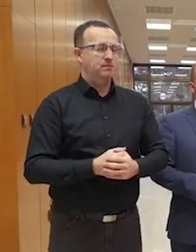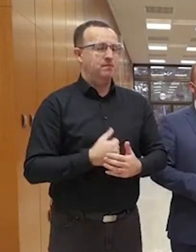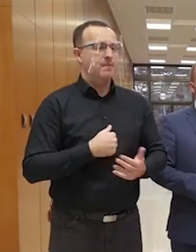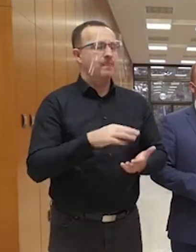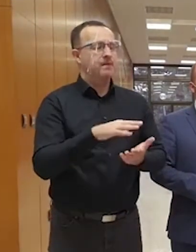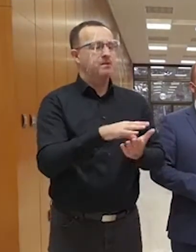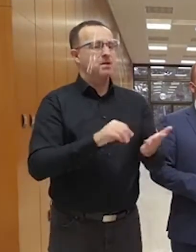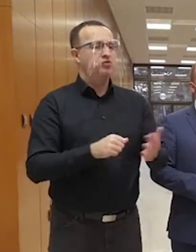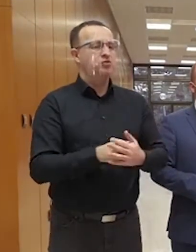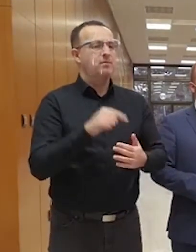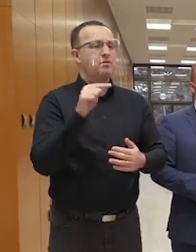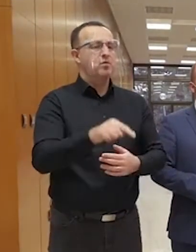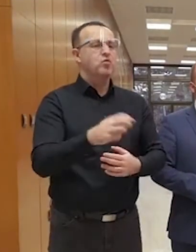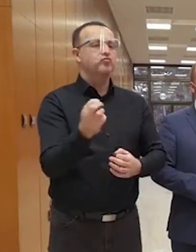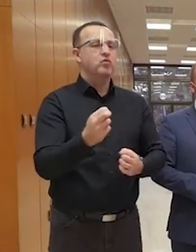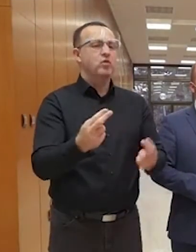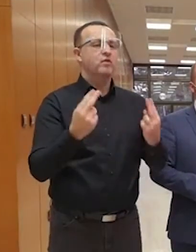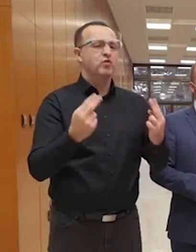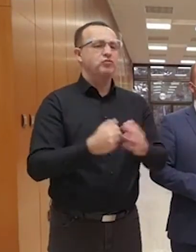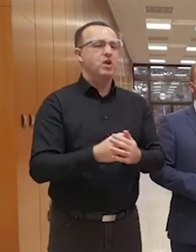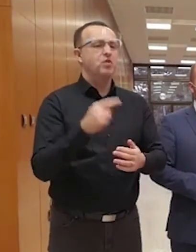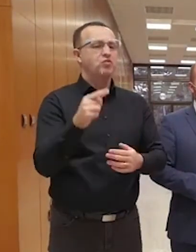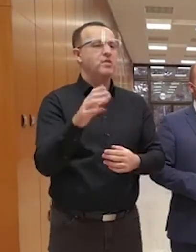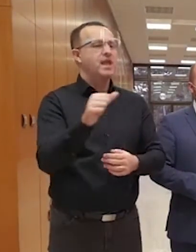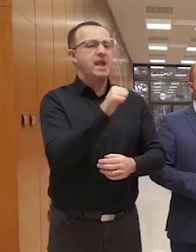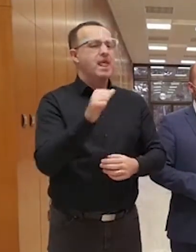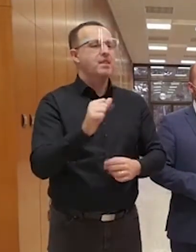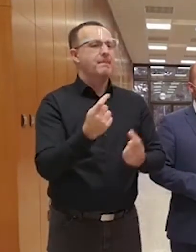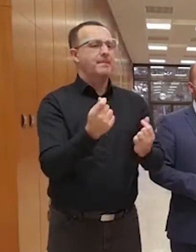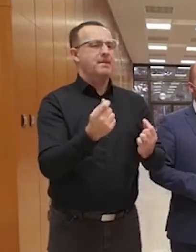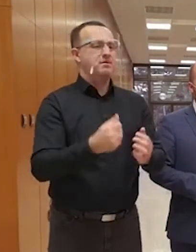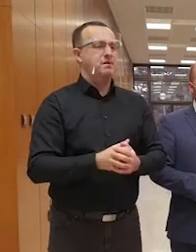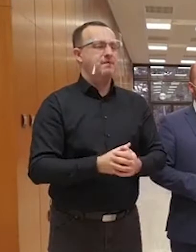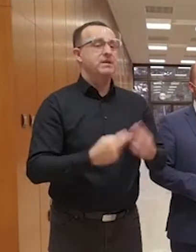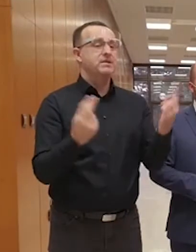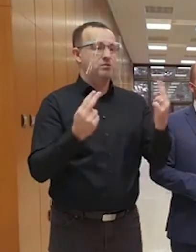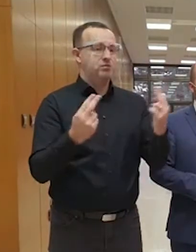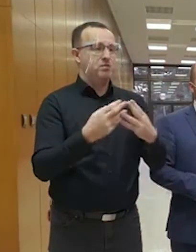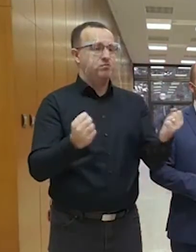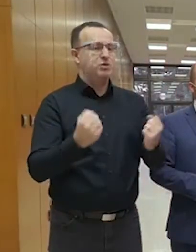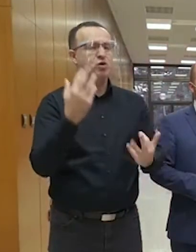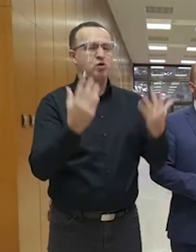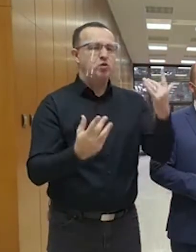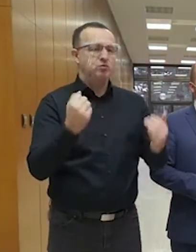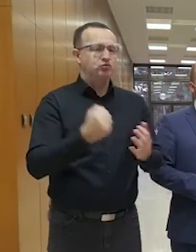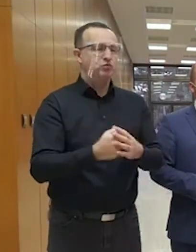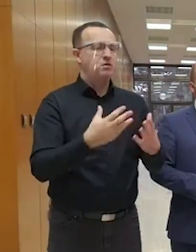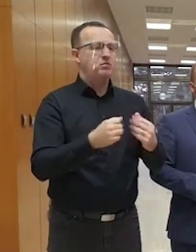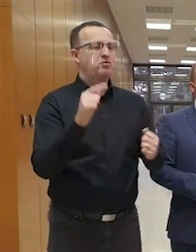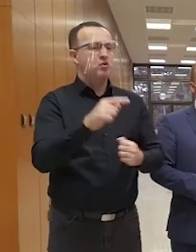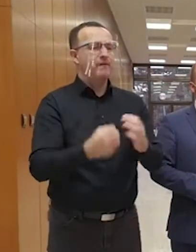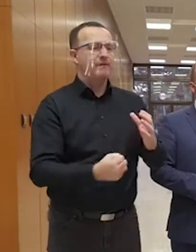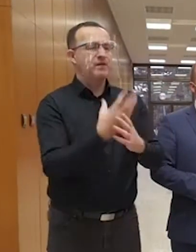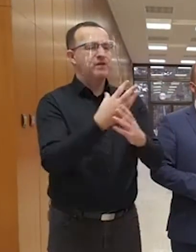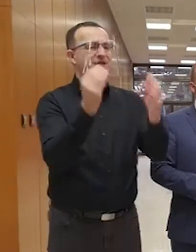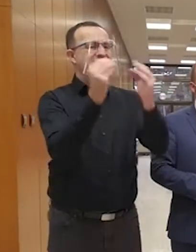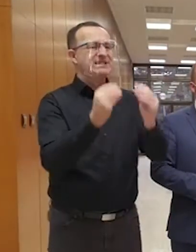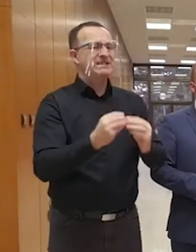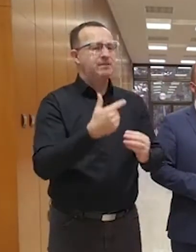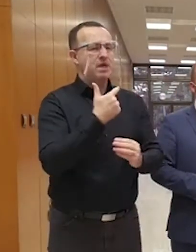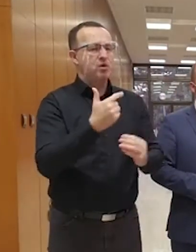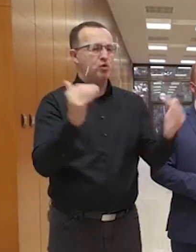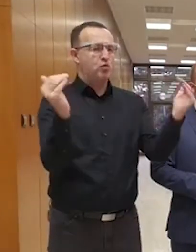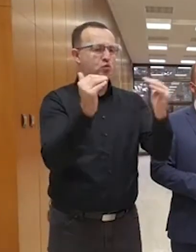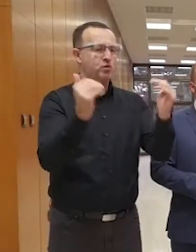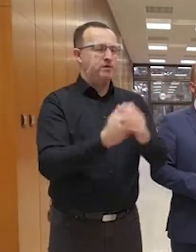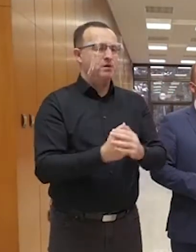čo je podstatné, to je, že to nie je len o peniazoch. Samozrejme, že bez rozpočtu, bez toho, aby sme vytvorili systém na národnej úrovni,